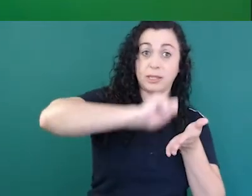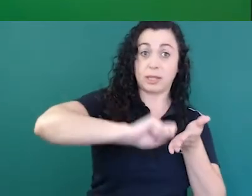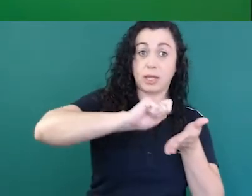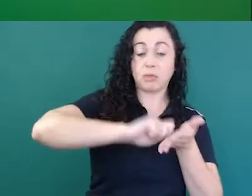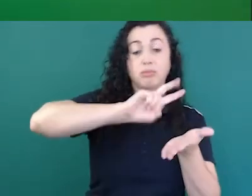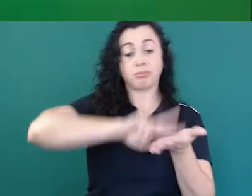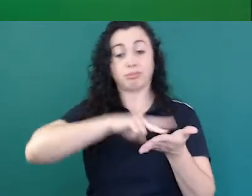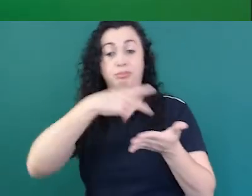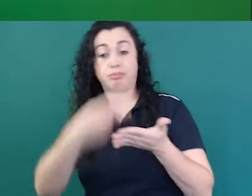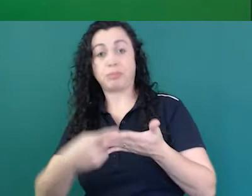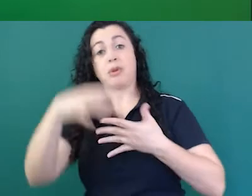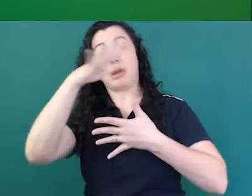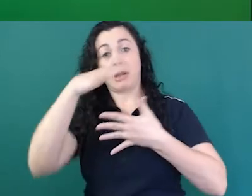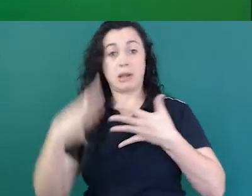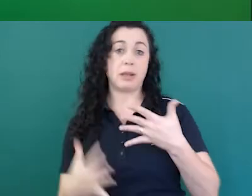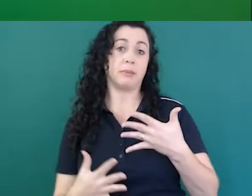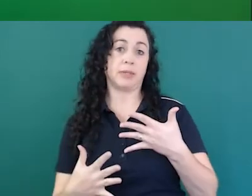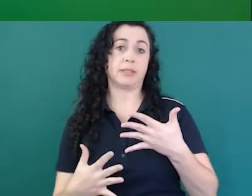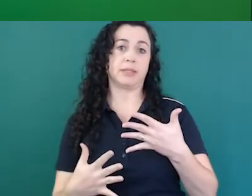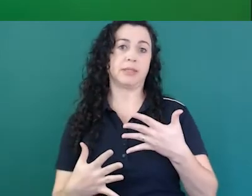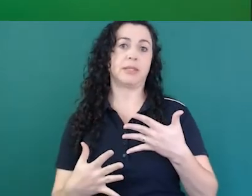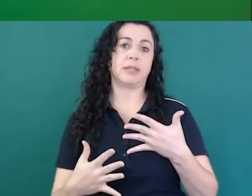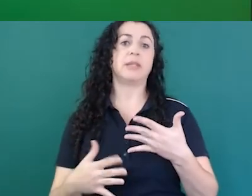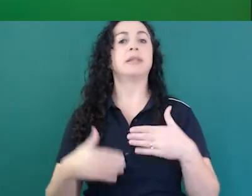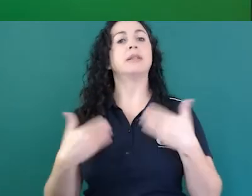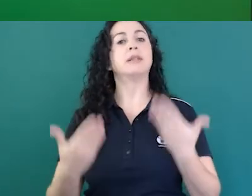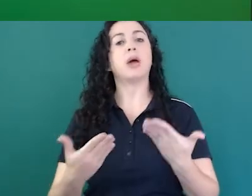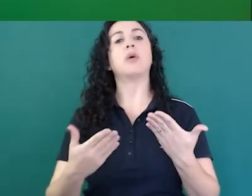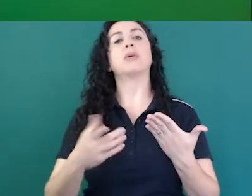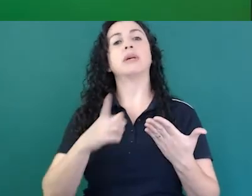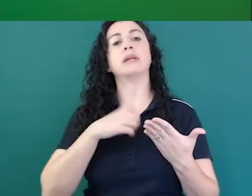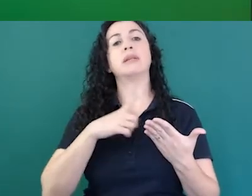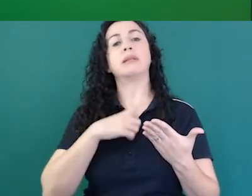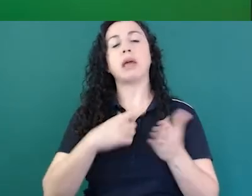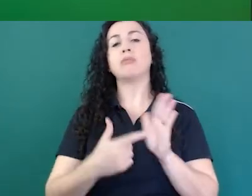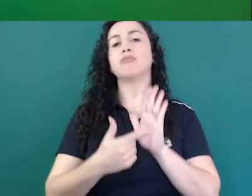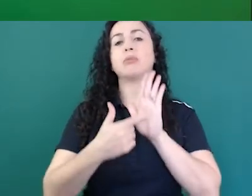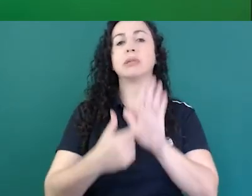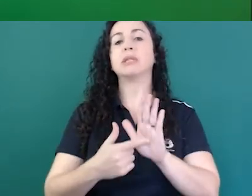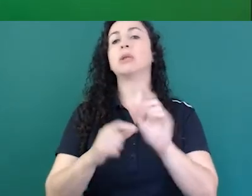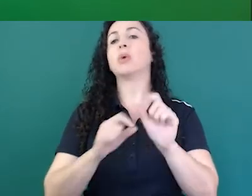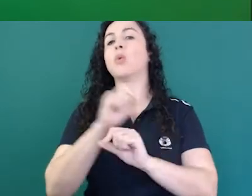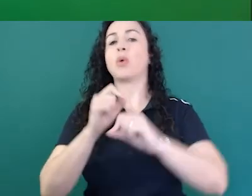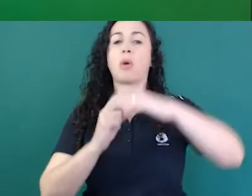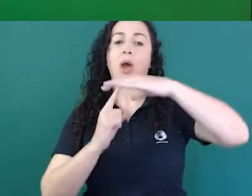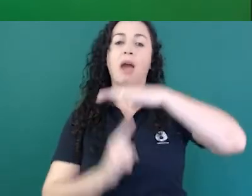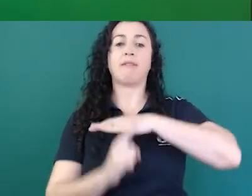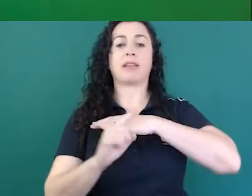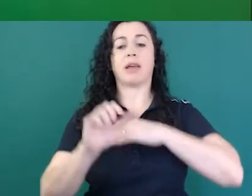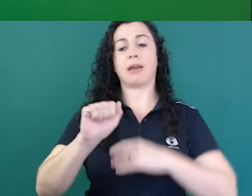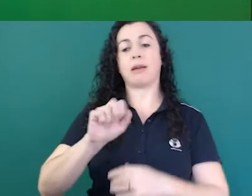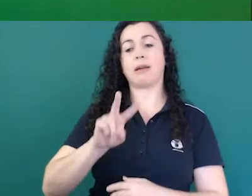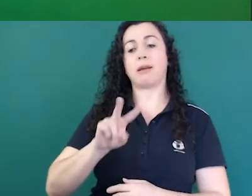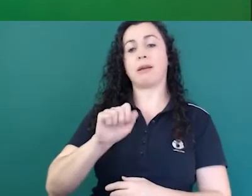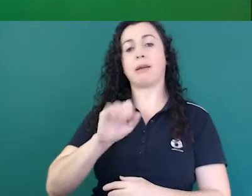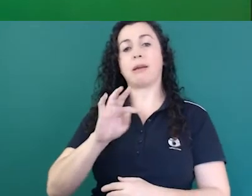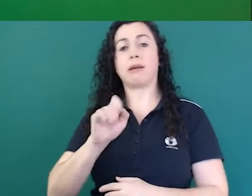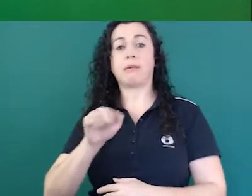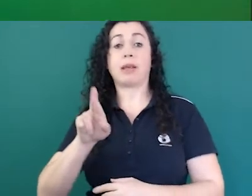Libras, né, apresentando, sendo apresentado o resultado da tradução por um avatar. E também trabalhamos